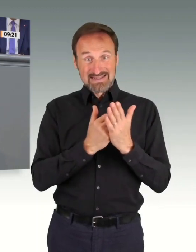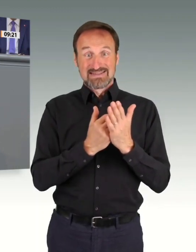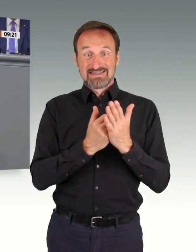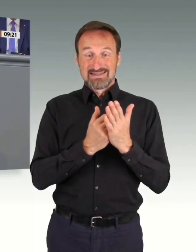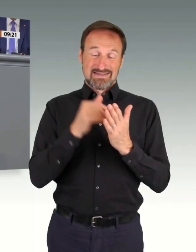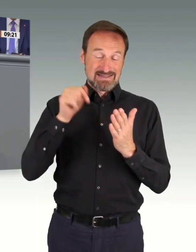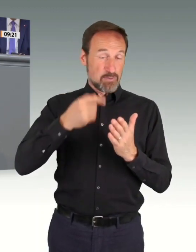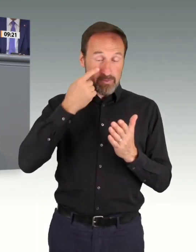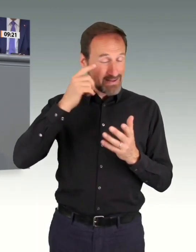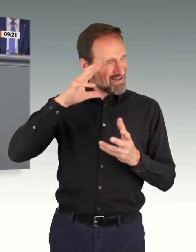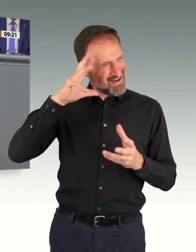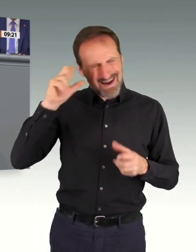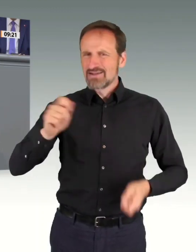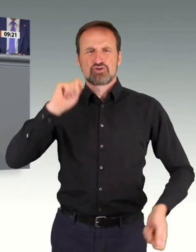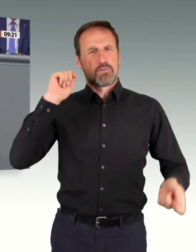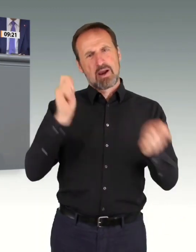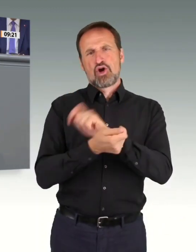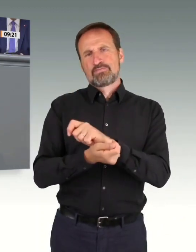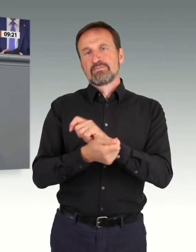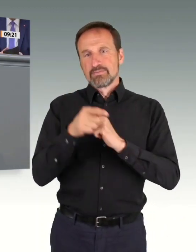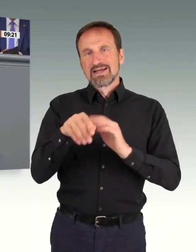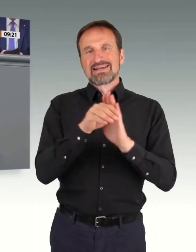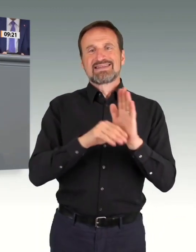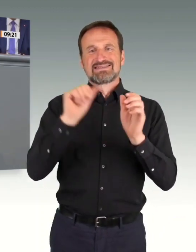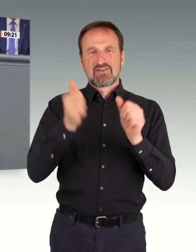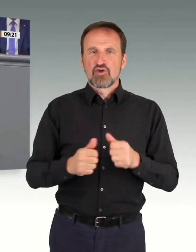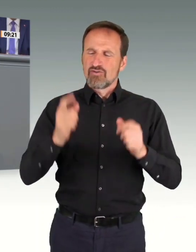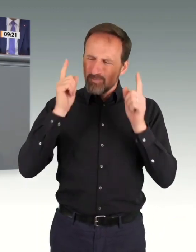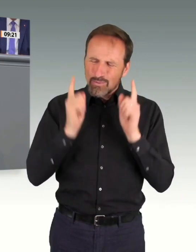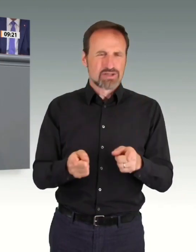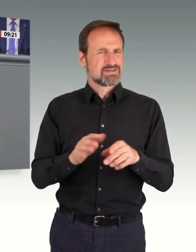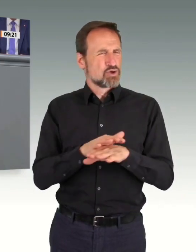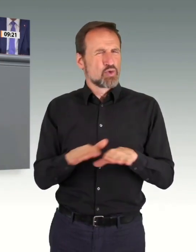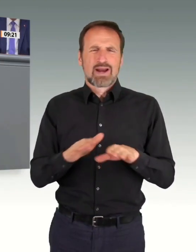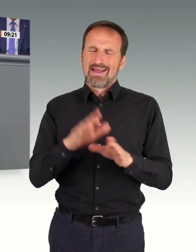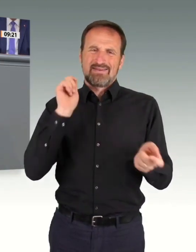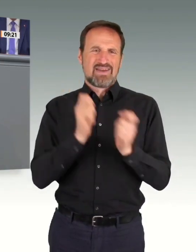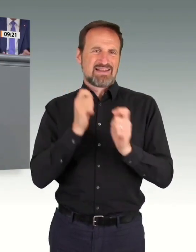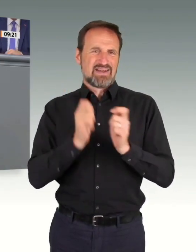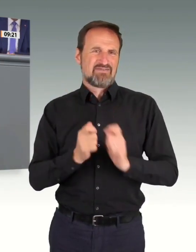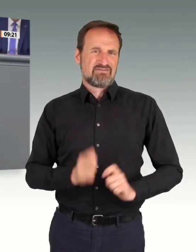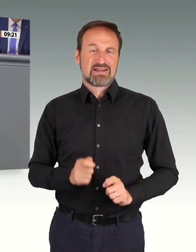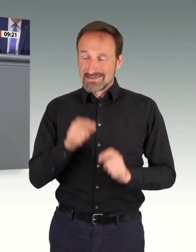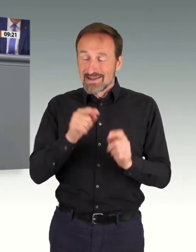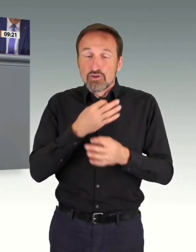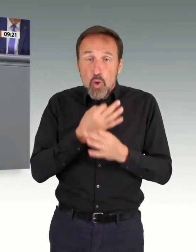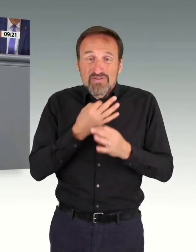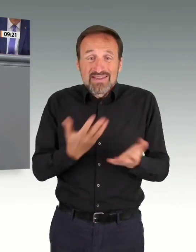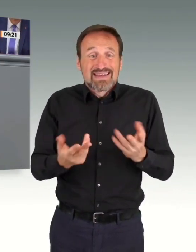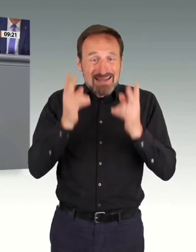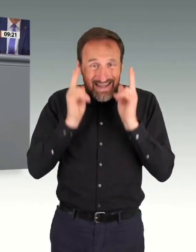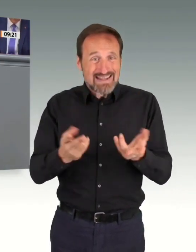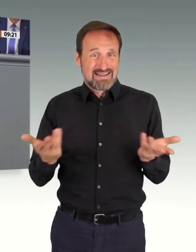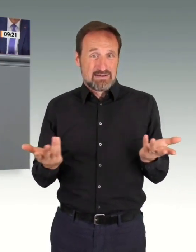bewiesen, gestern zu sagen, dass es jetzt gelingen kann, diese gesellschaftliche Debatte zu befrieden und dass dafür offenbar grundlegende Veränderungen